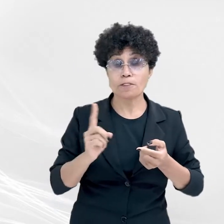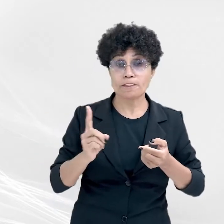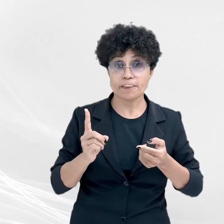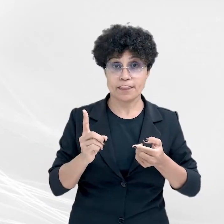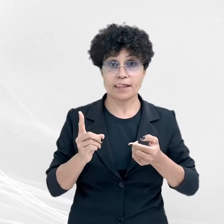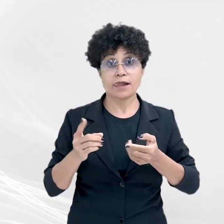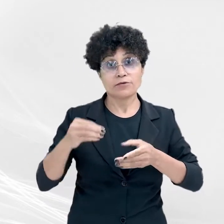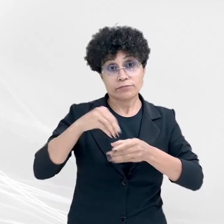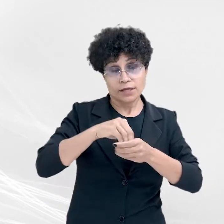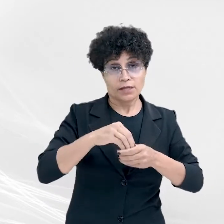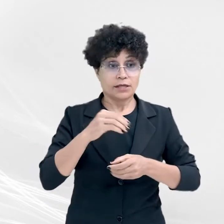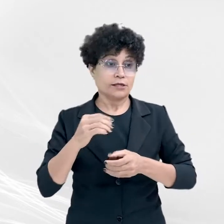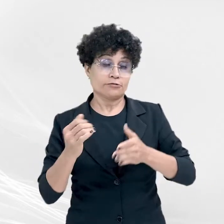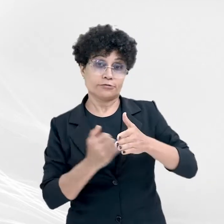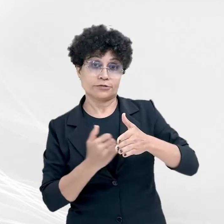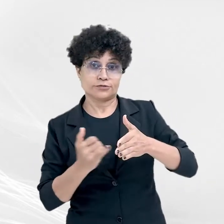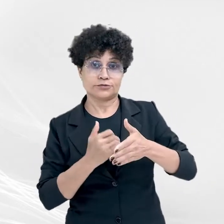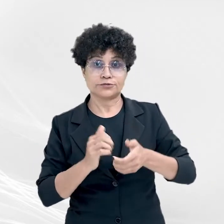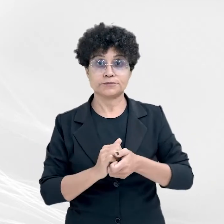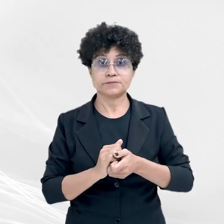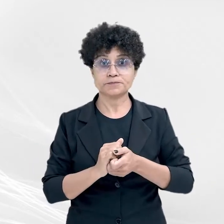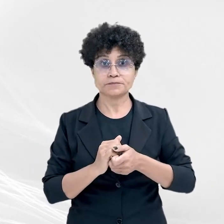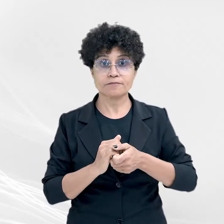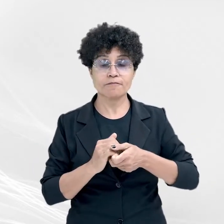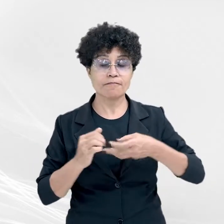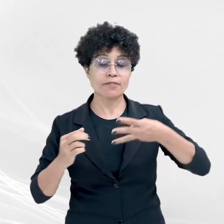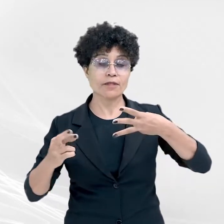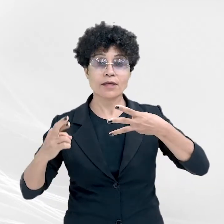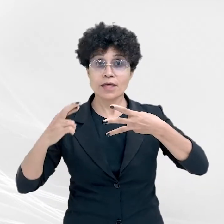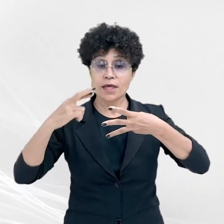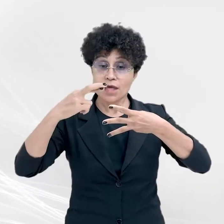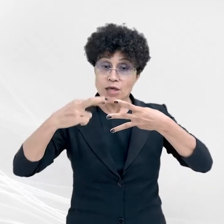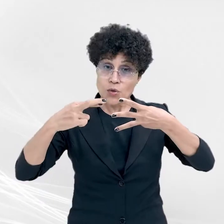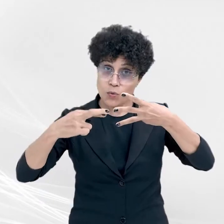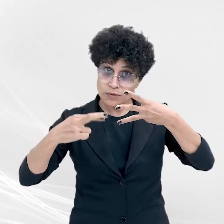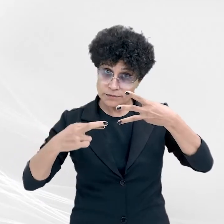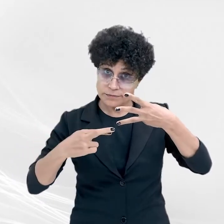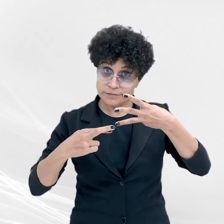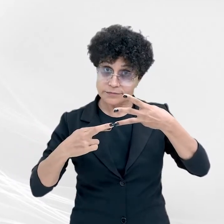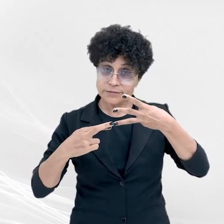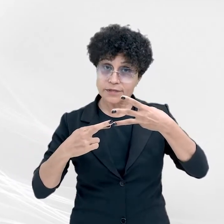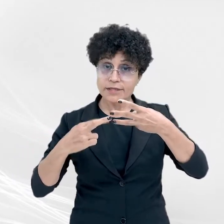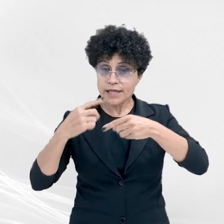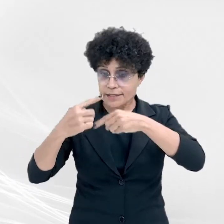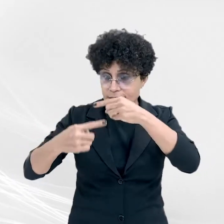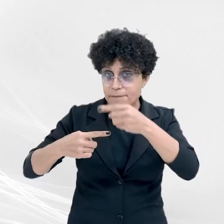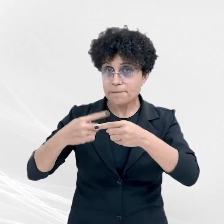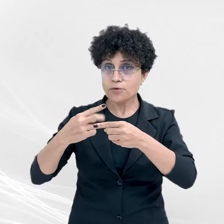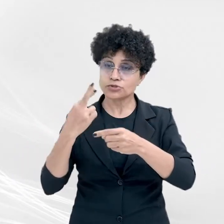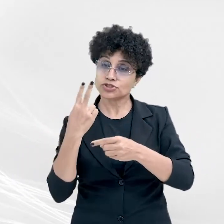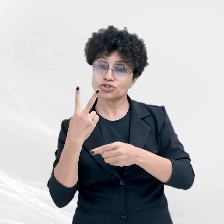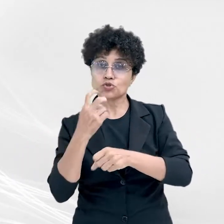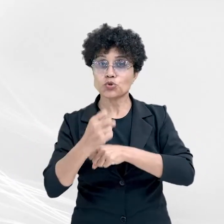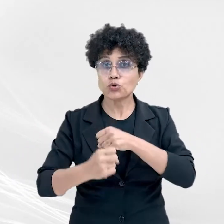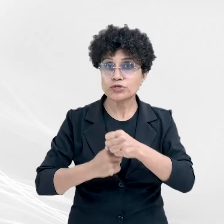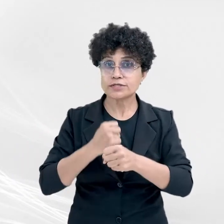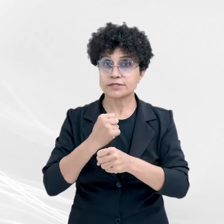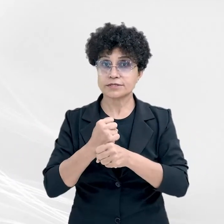probatório ocorre dois anos após o ingresso na carreira. Interatividade social,